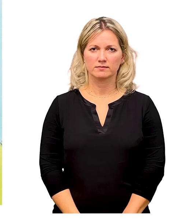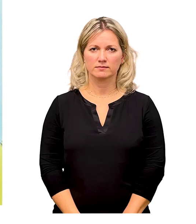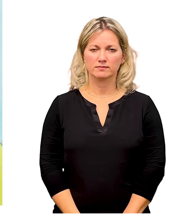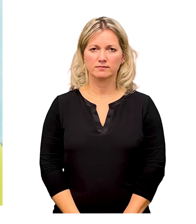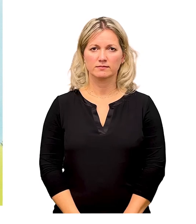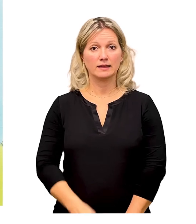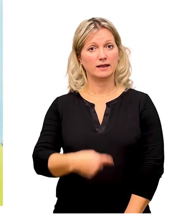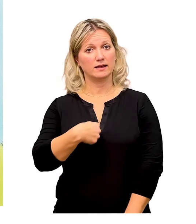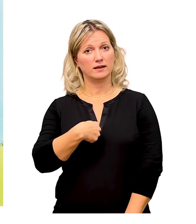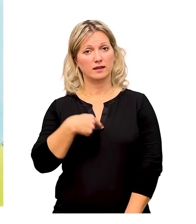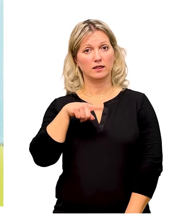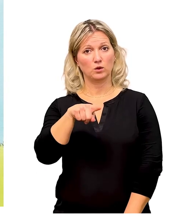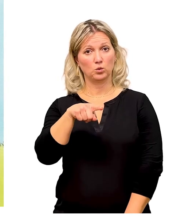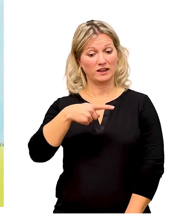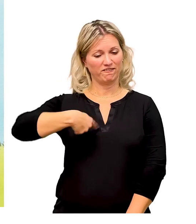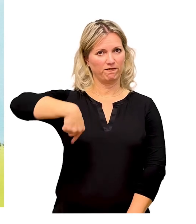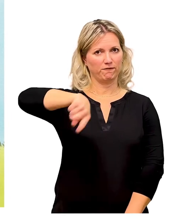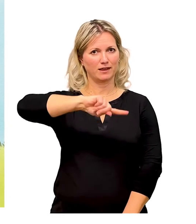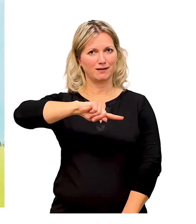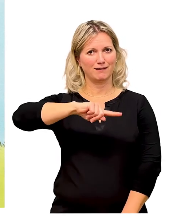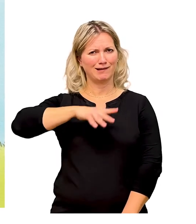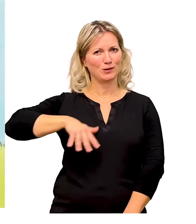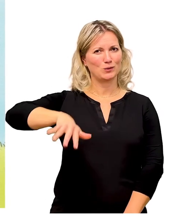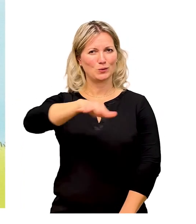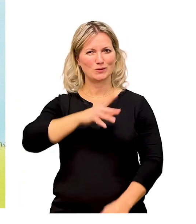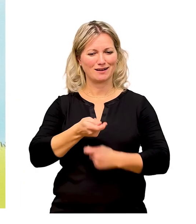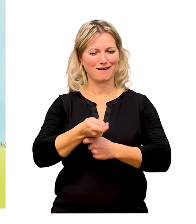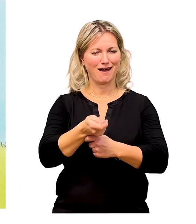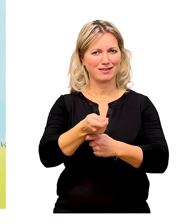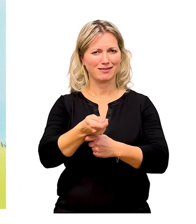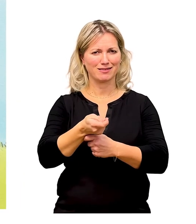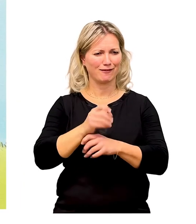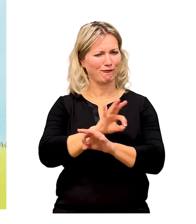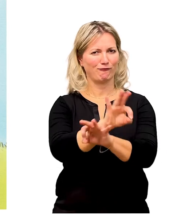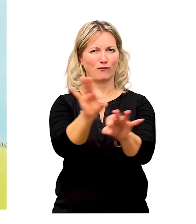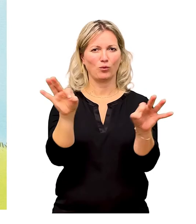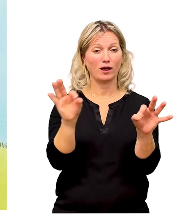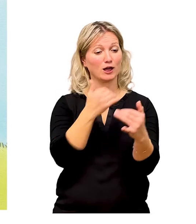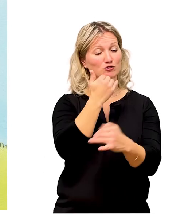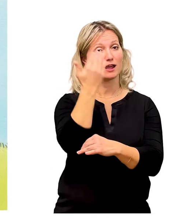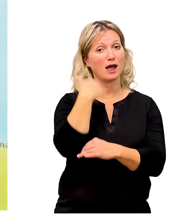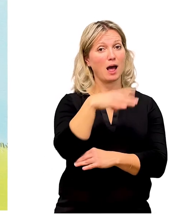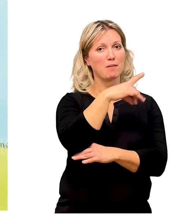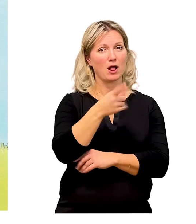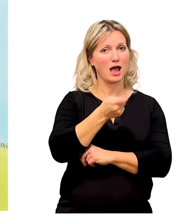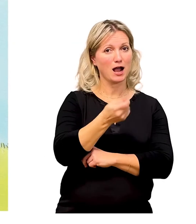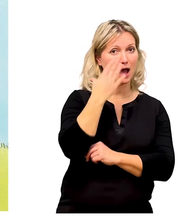Ich, Du, Wir – Unser Garten für Alle Eine Geschichte von Pauline Ackermann mit Bildern von